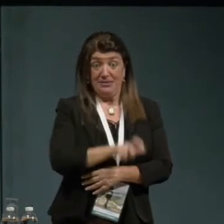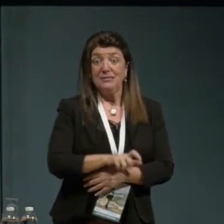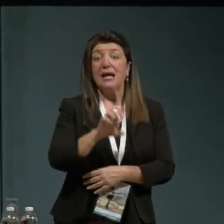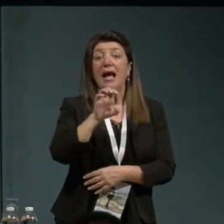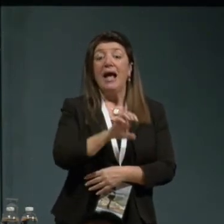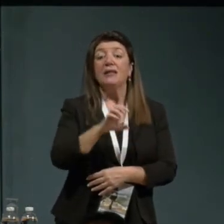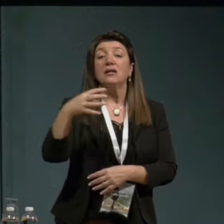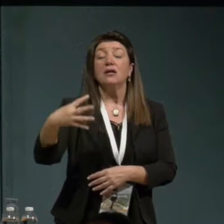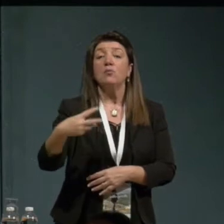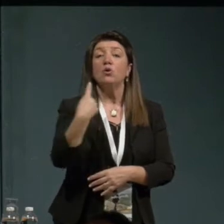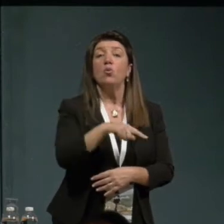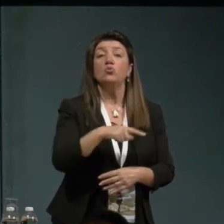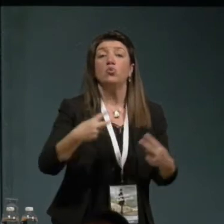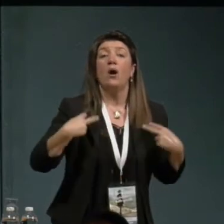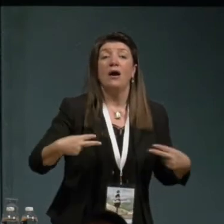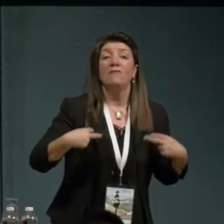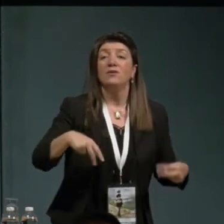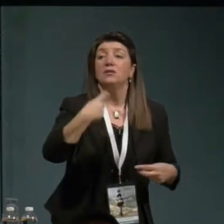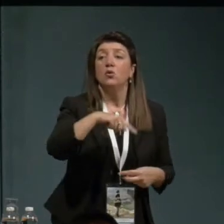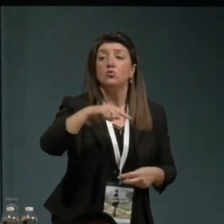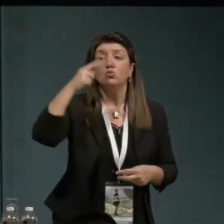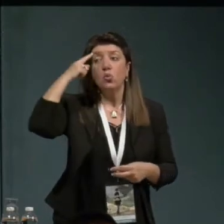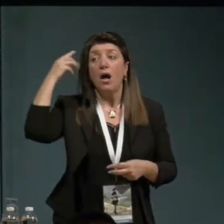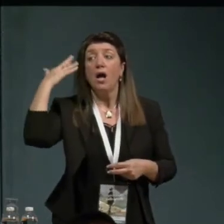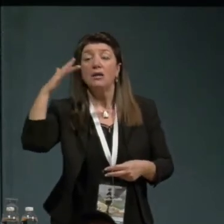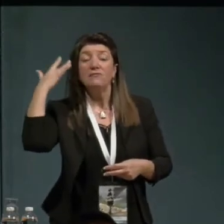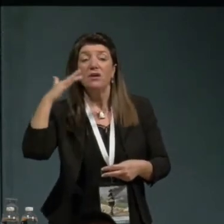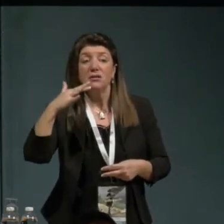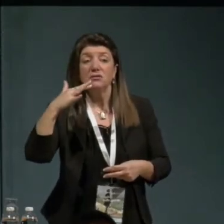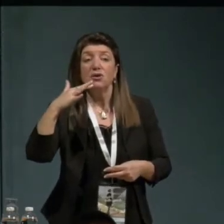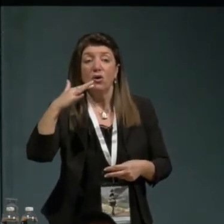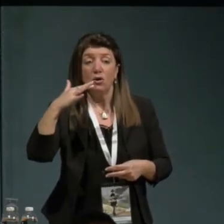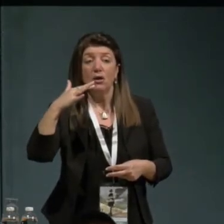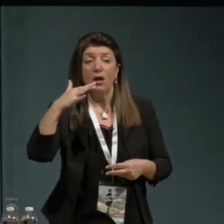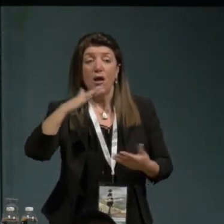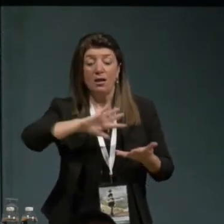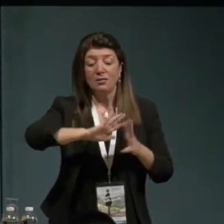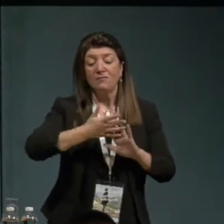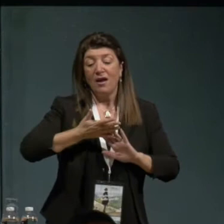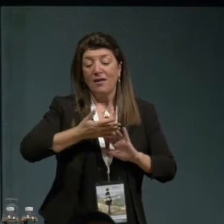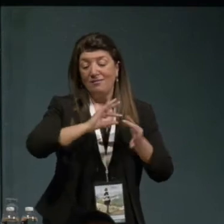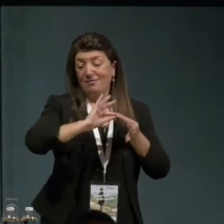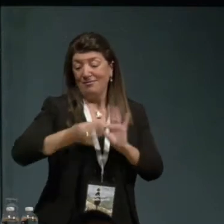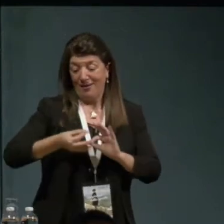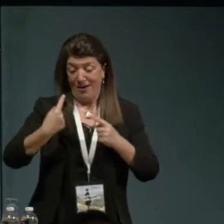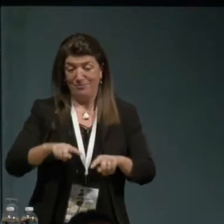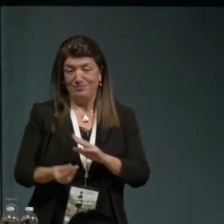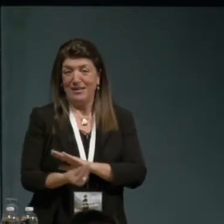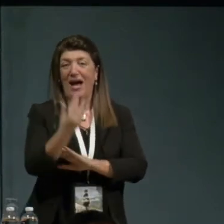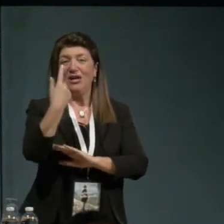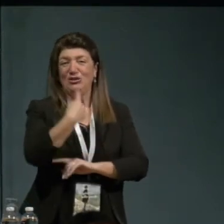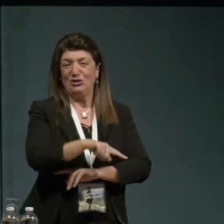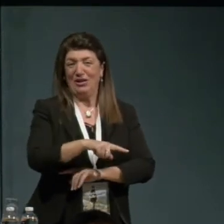e nella sua riflessione è figlio di questa complessità. Arriva al 68